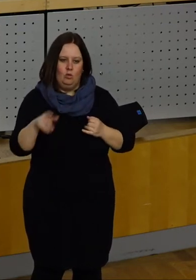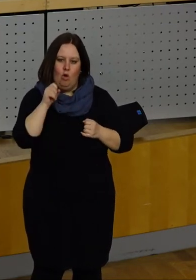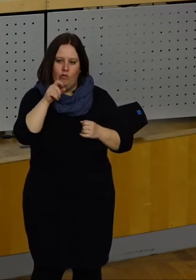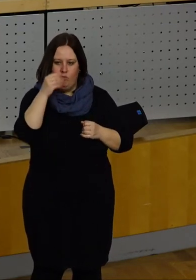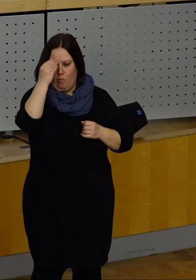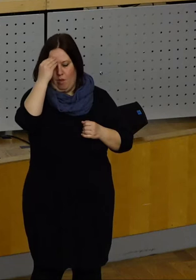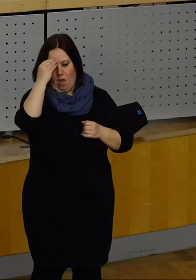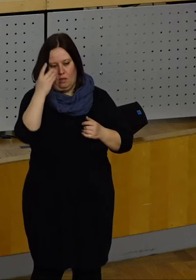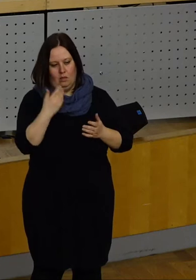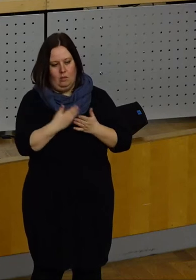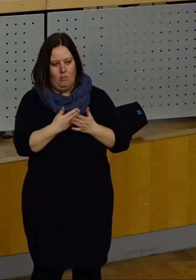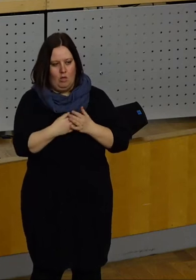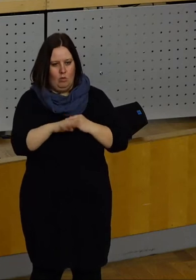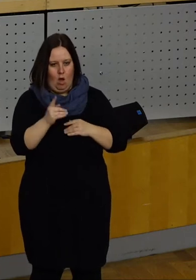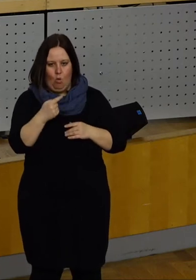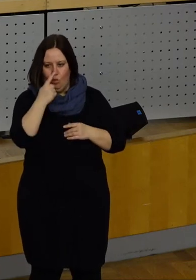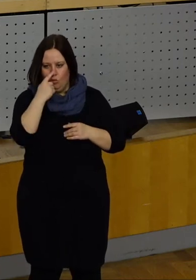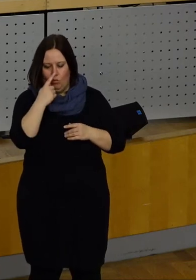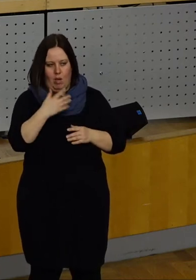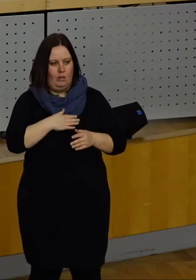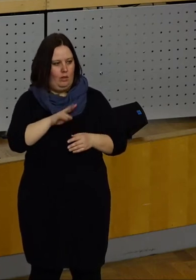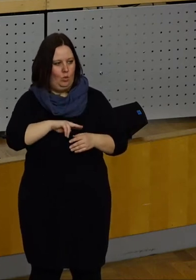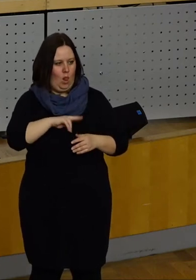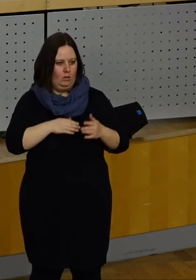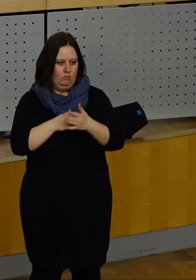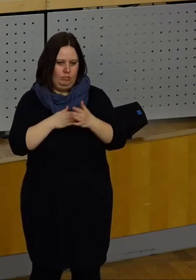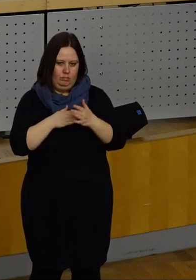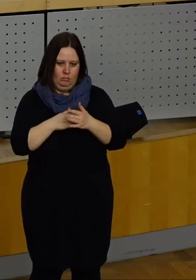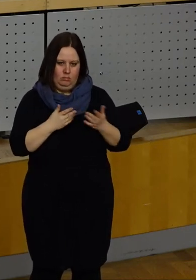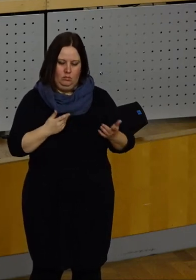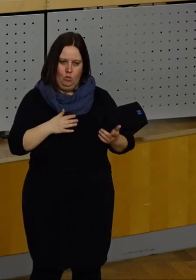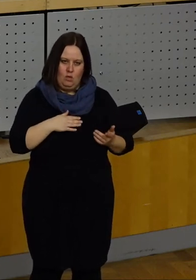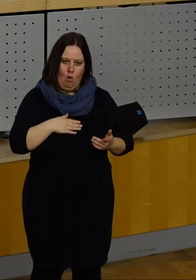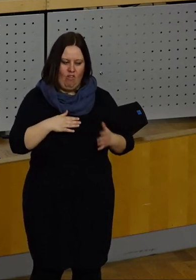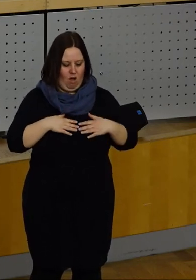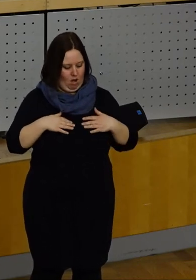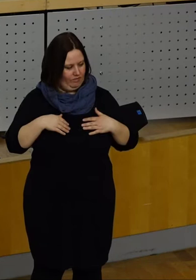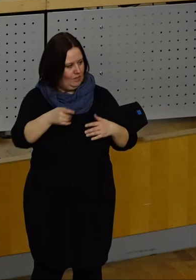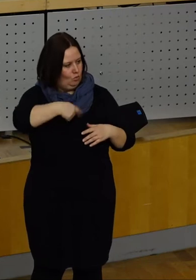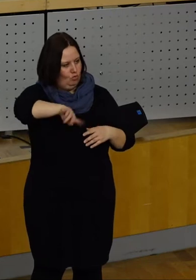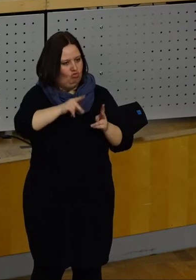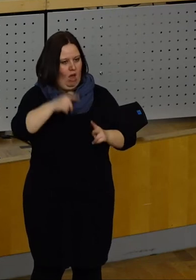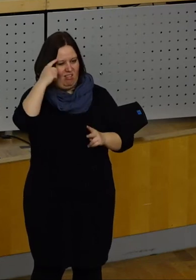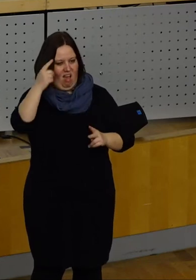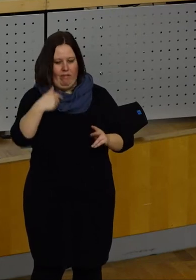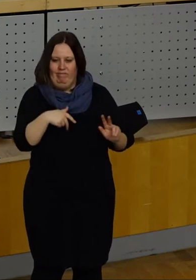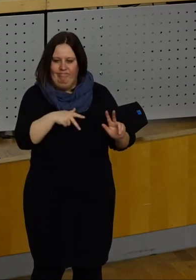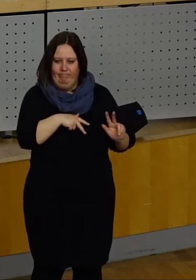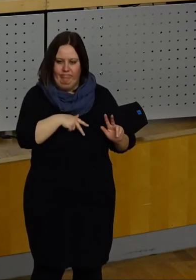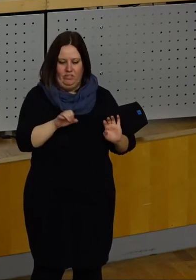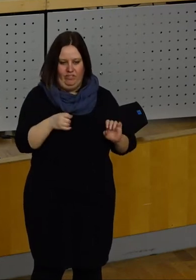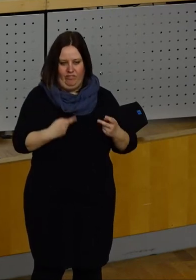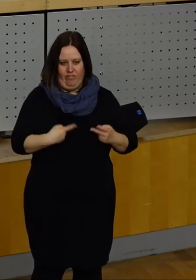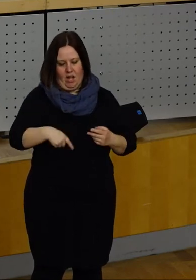feststellen, dass ich an den Rand meiner Geduld komme und auch unsere Authentizität in Gefahr sehe, wenn ich mit